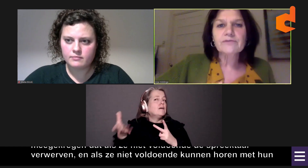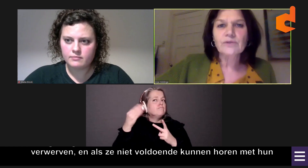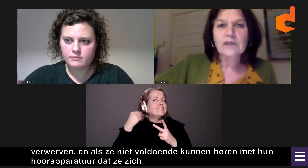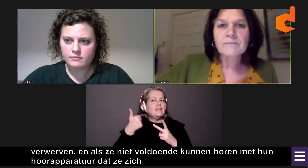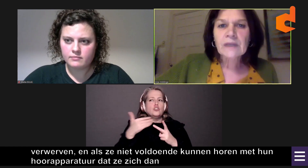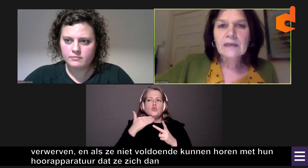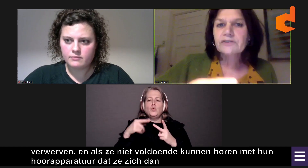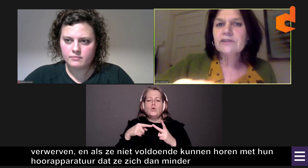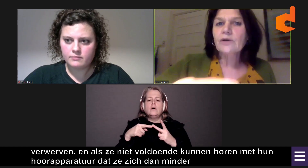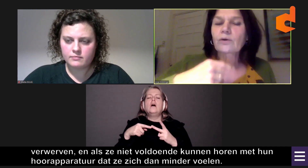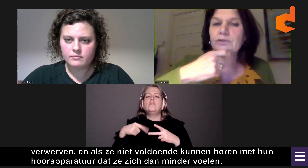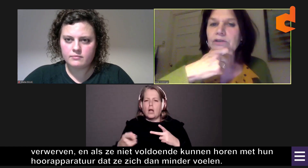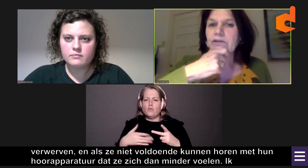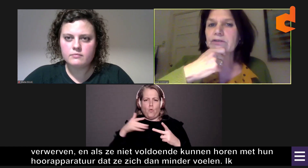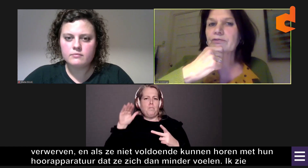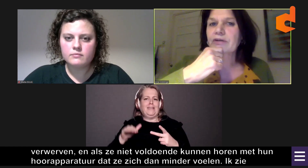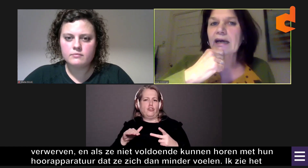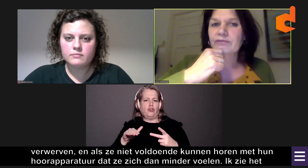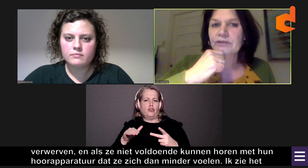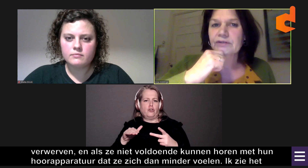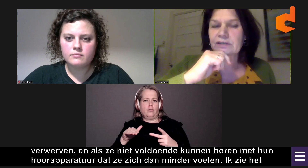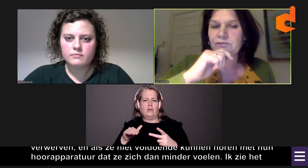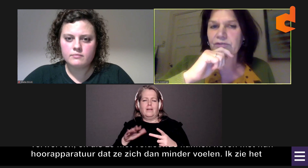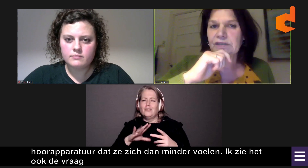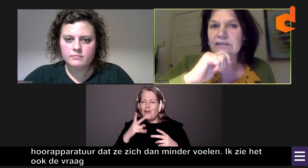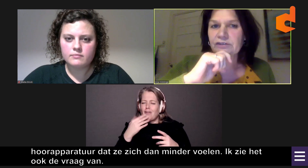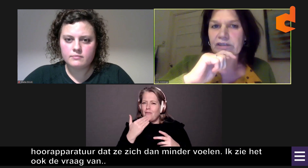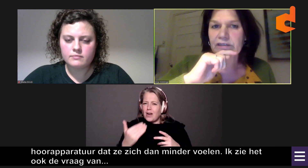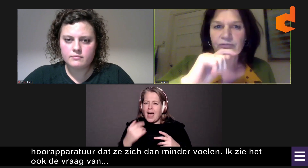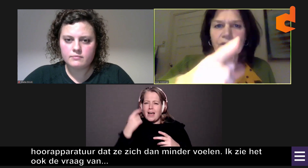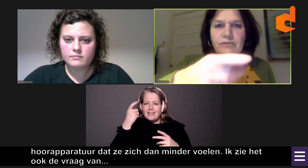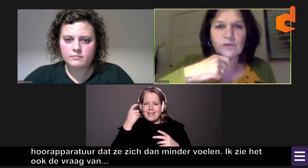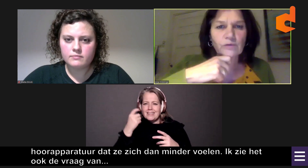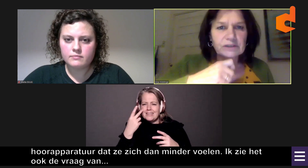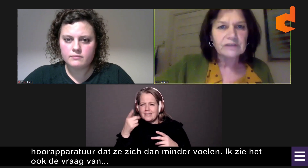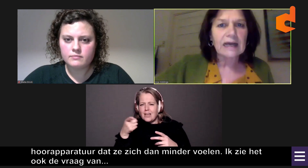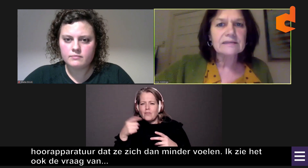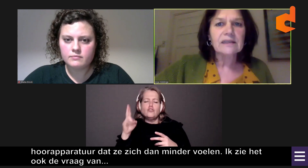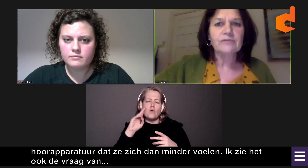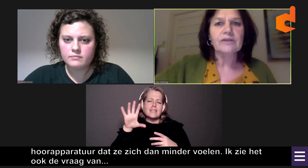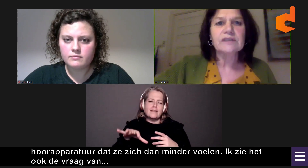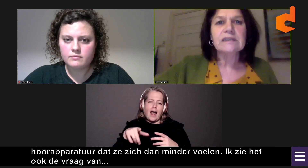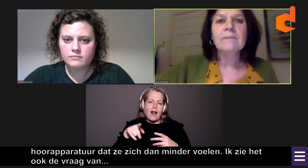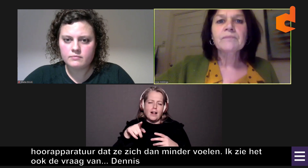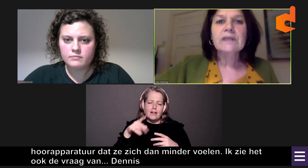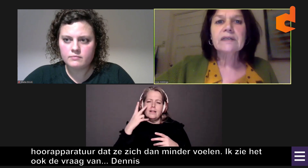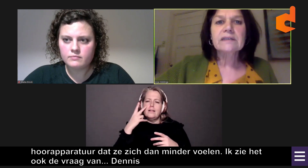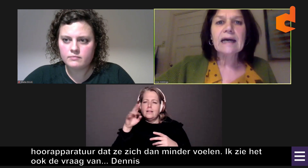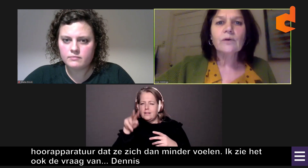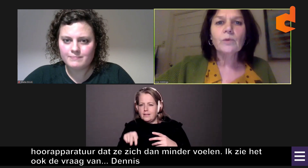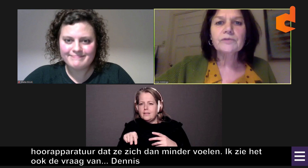minder voelen. Ik zie ook de vraag van Dennis hier, of van Doof Centraal in ieder geval, die